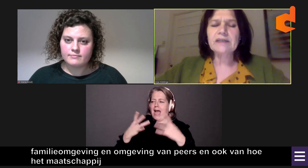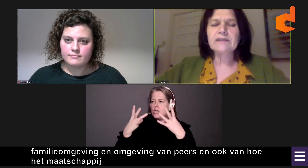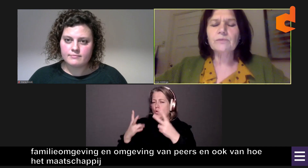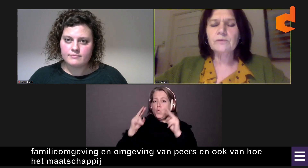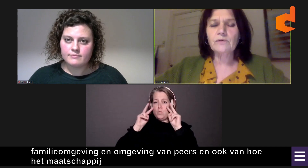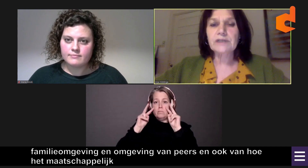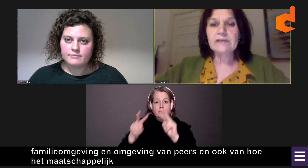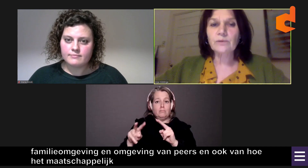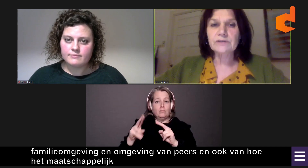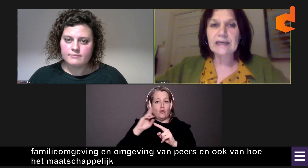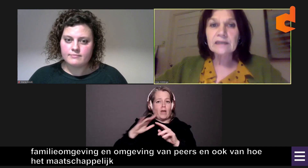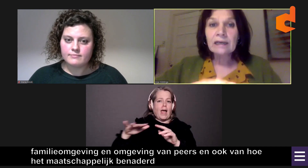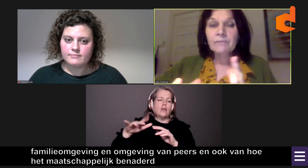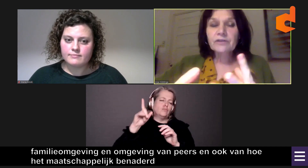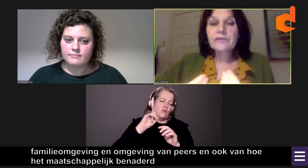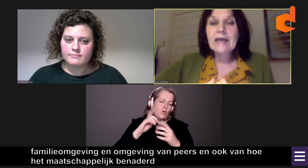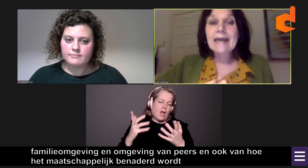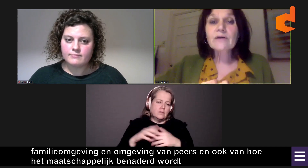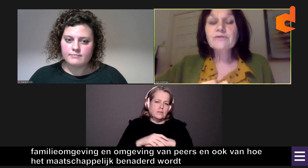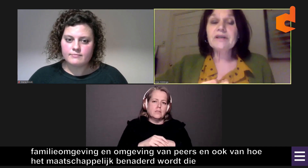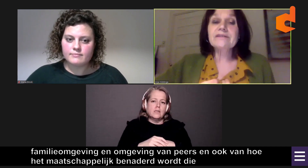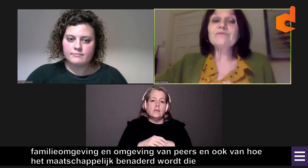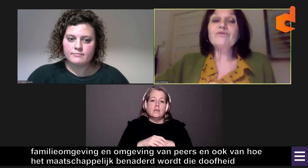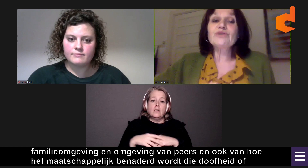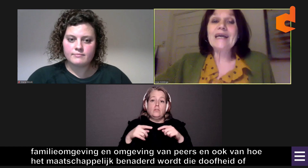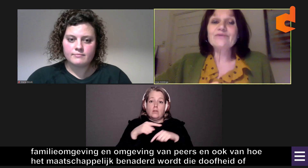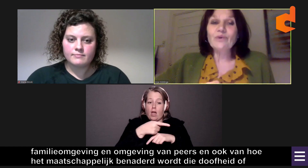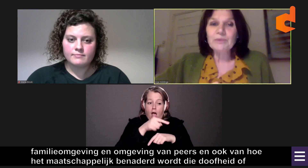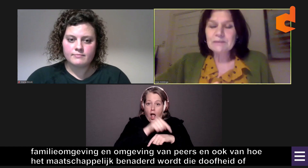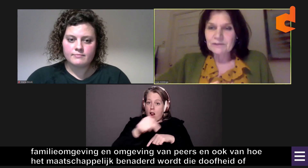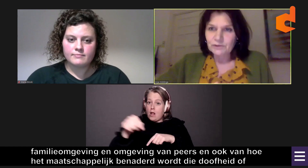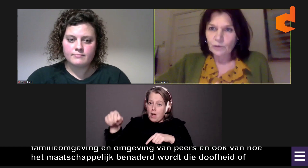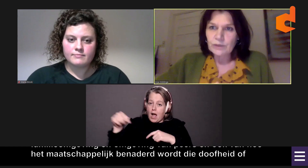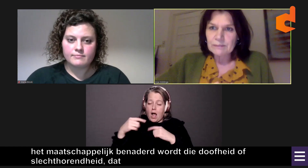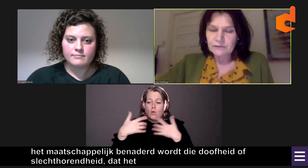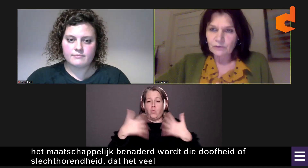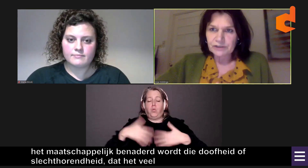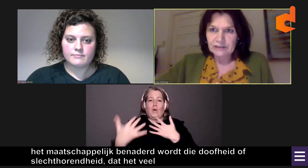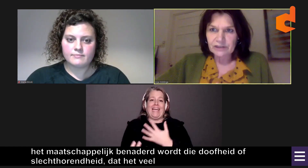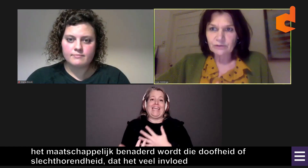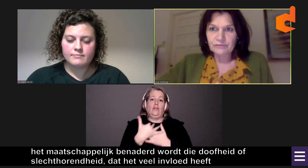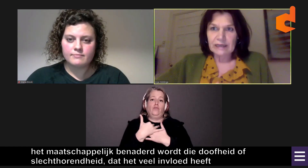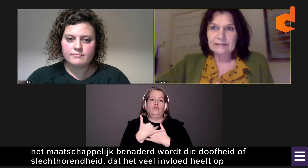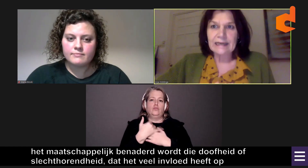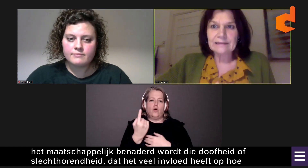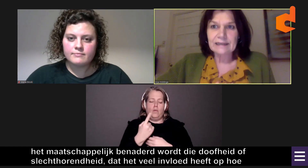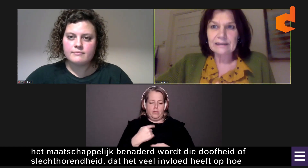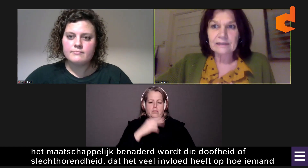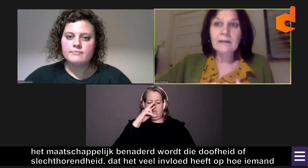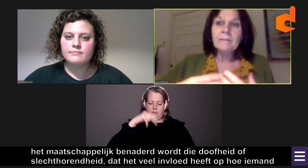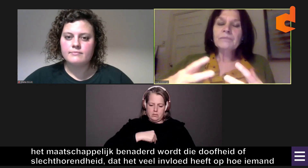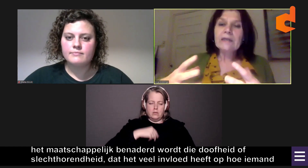doofheid of slechthorendheid... dat dat heel veel invloed heeft op hoe iemand over zichzelf gaat